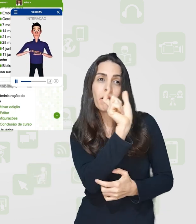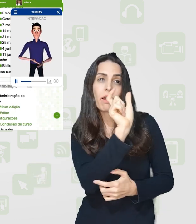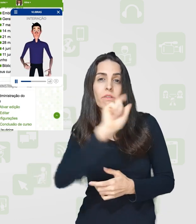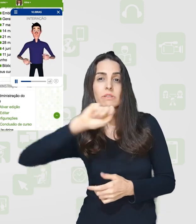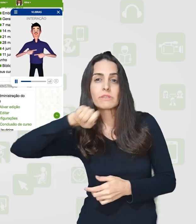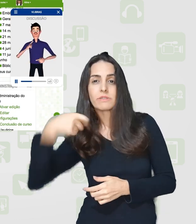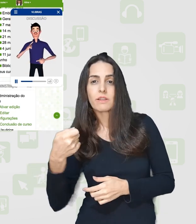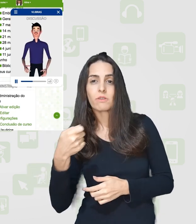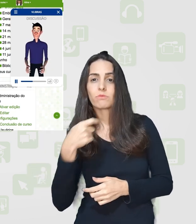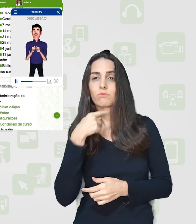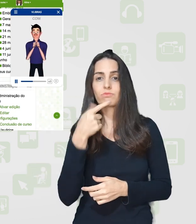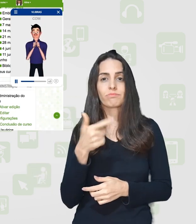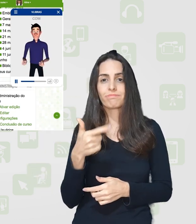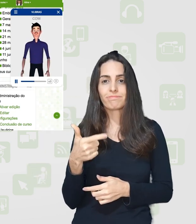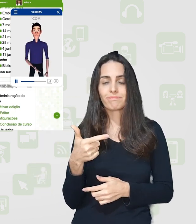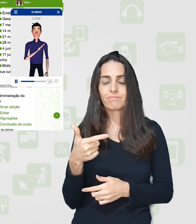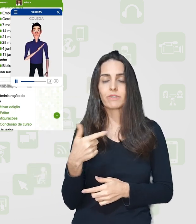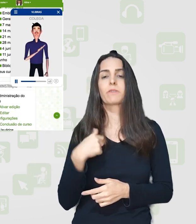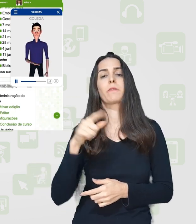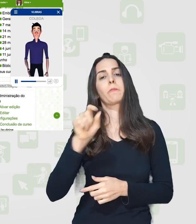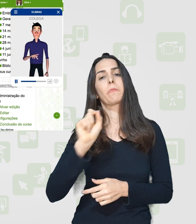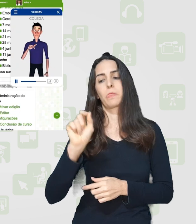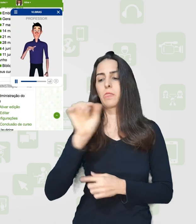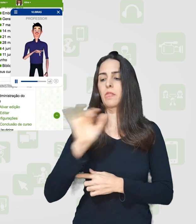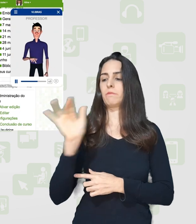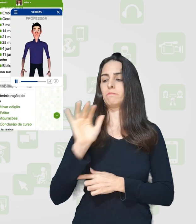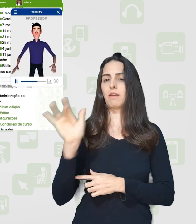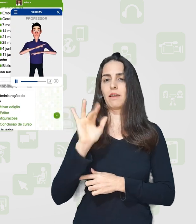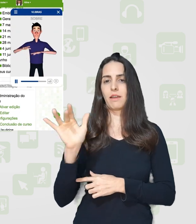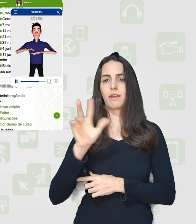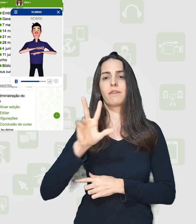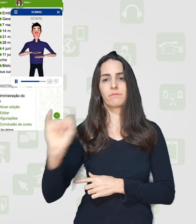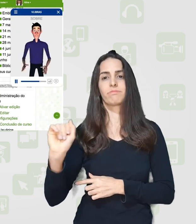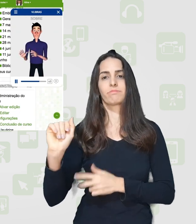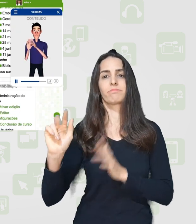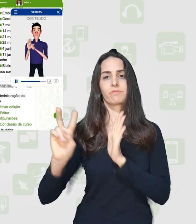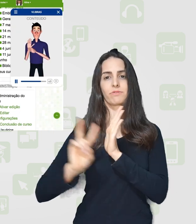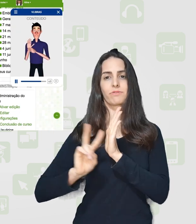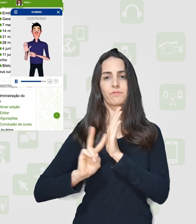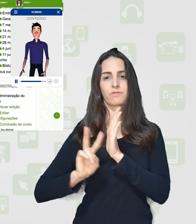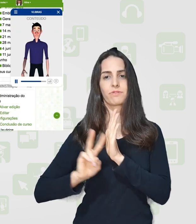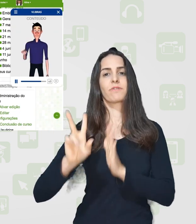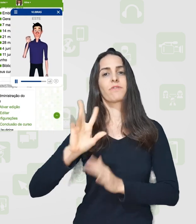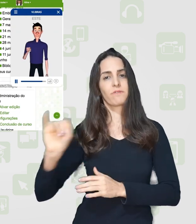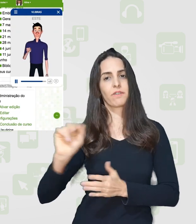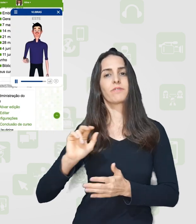ele não conseguir reconhecer ou quando não houver um sinal específico.